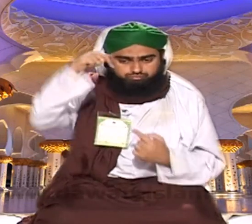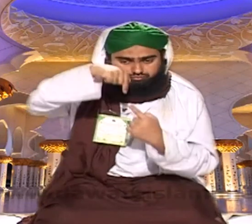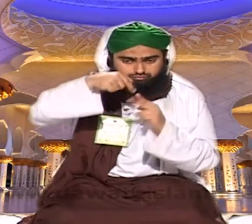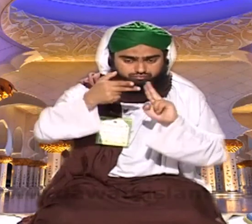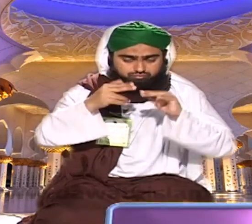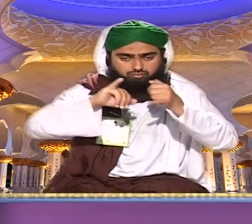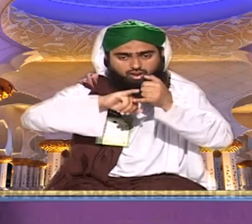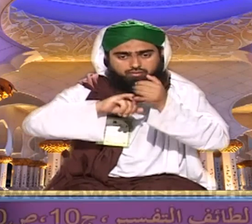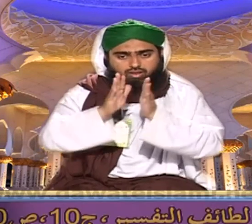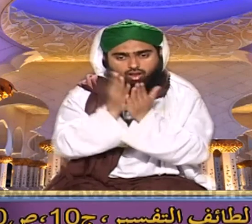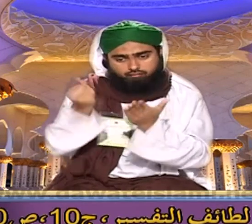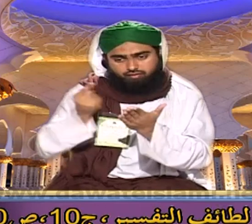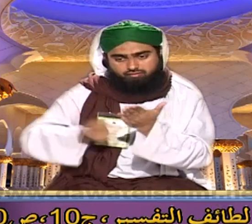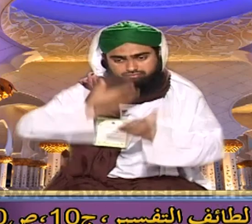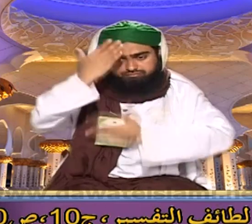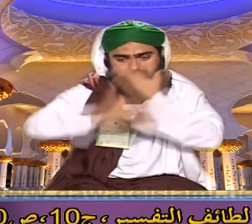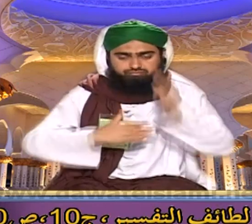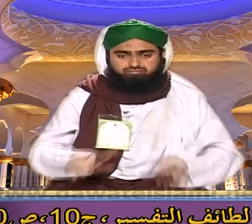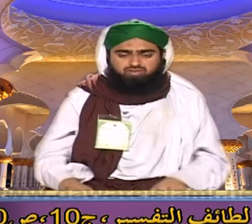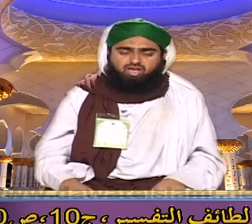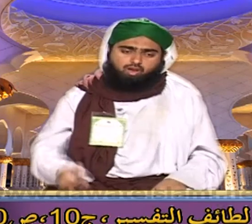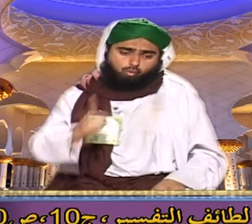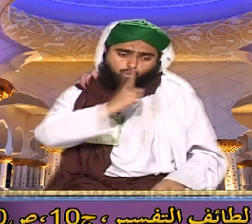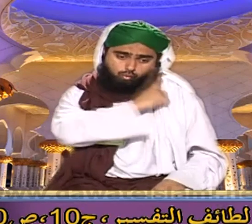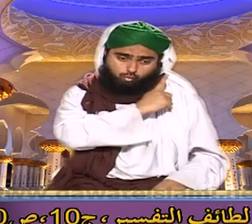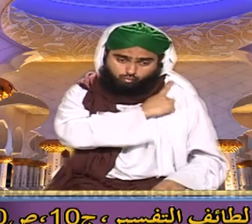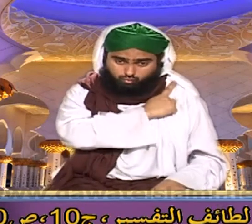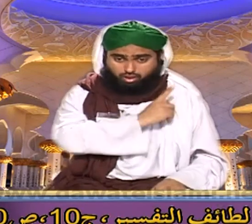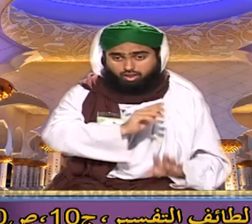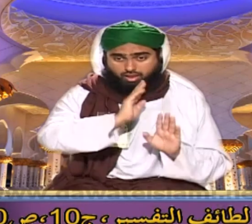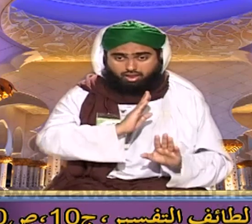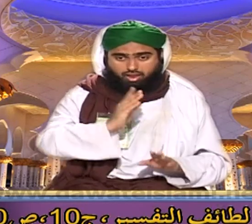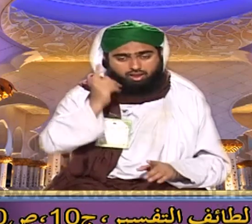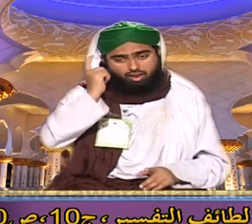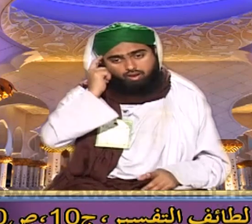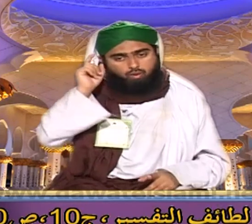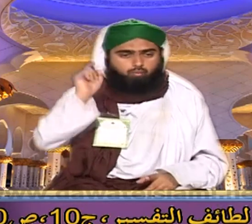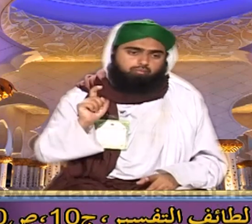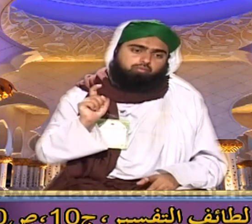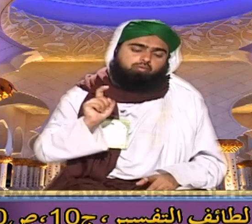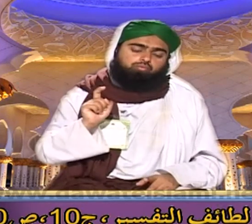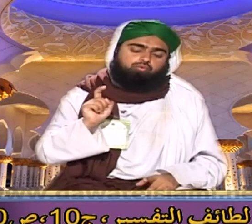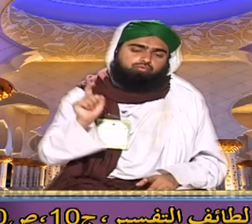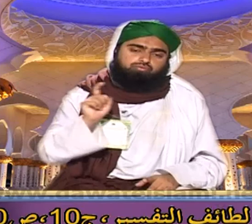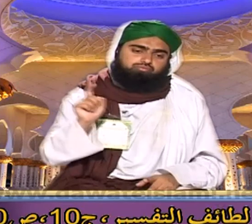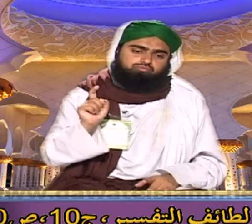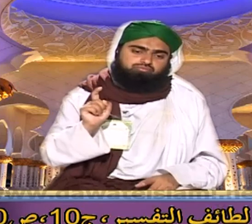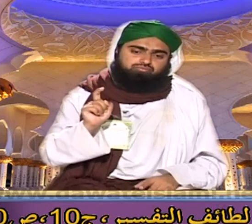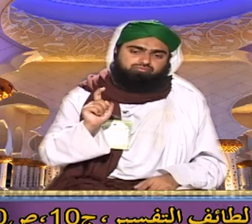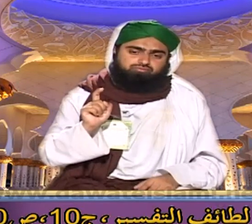کہ عصیان سے نسیان ہوتا ہے گناہ سے حافظہ کمزور ہو جاتا ہے گناہ کرنے سے یاد داشت جو